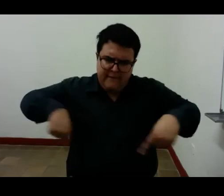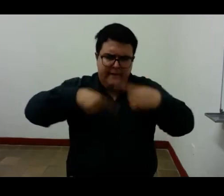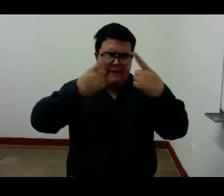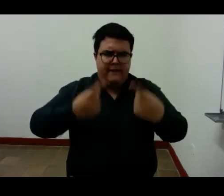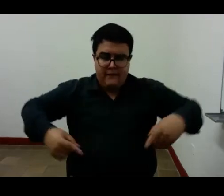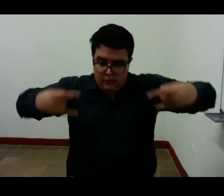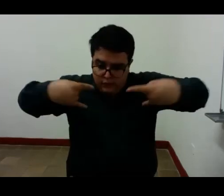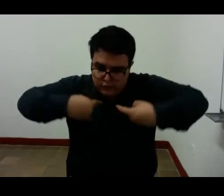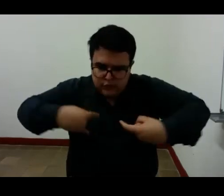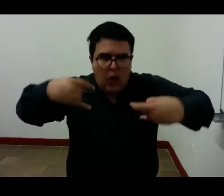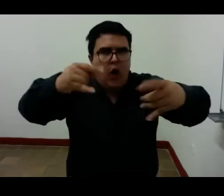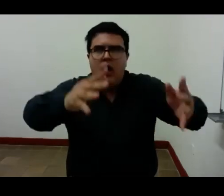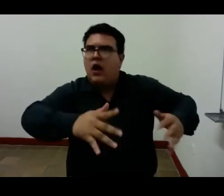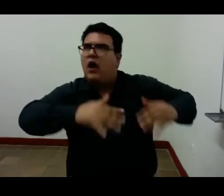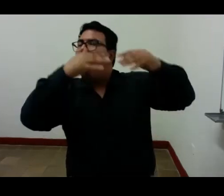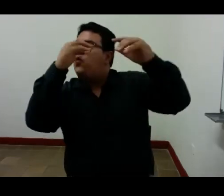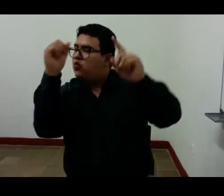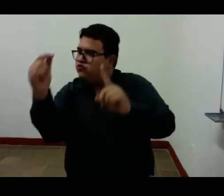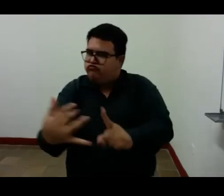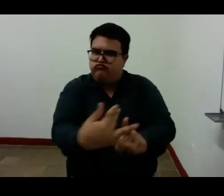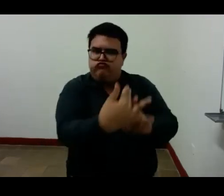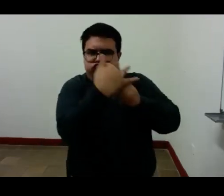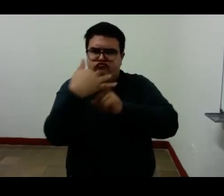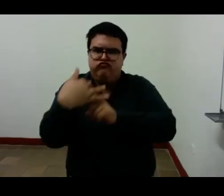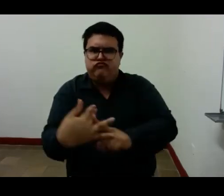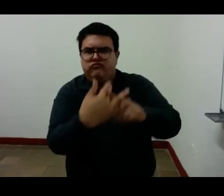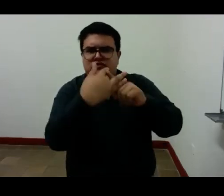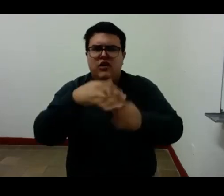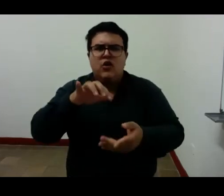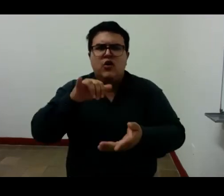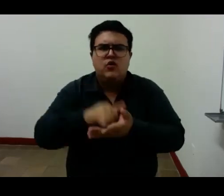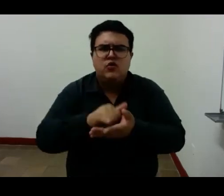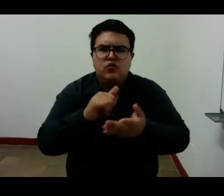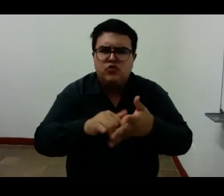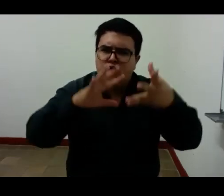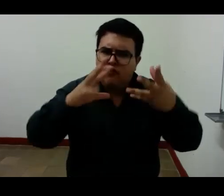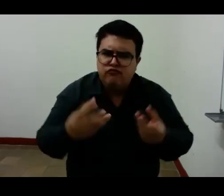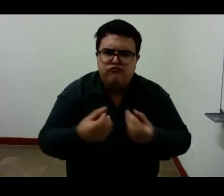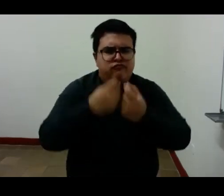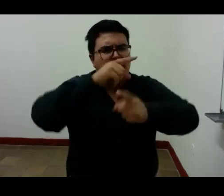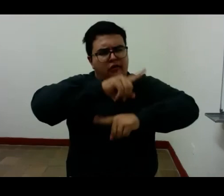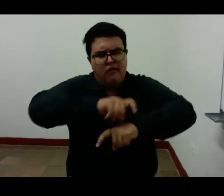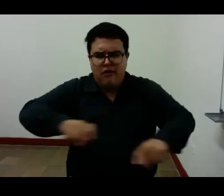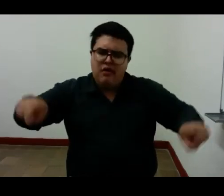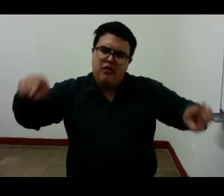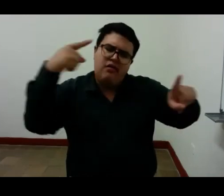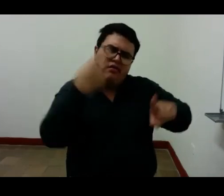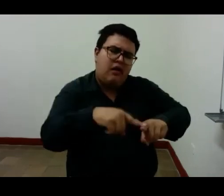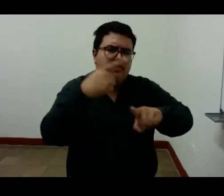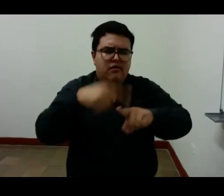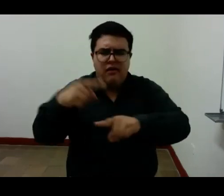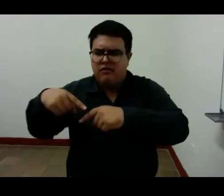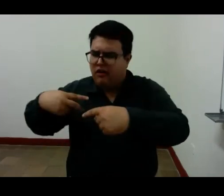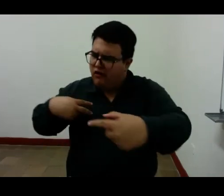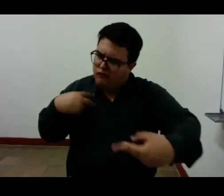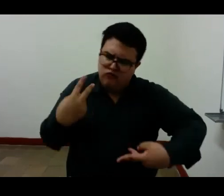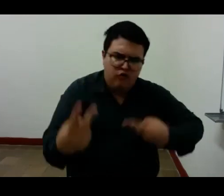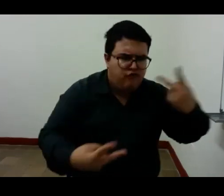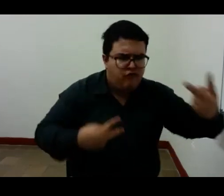será la sinfonía de las múltiples voces de su escenario interior